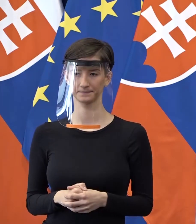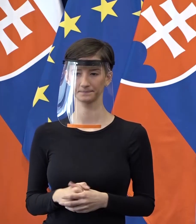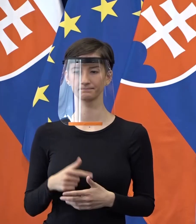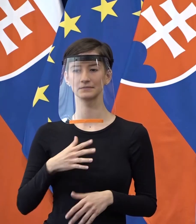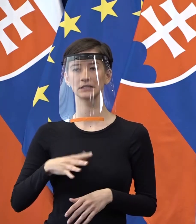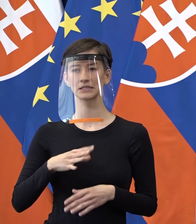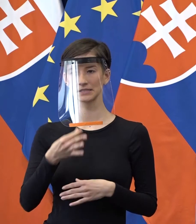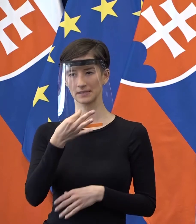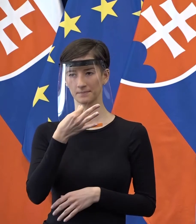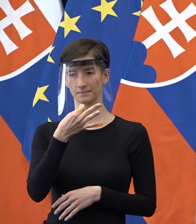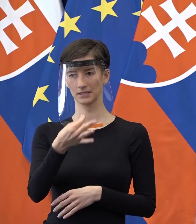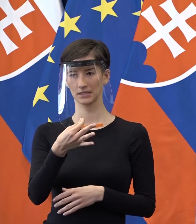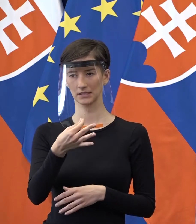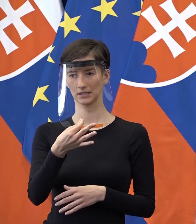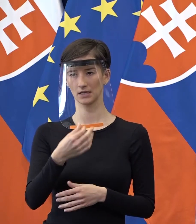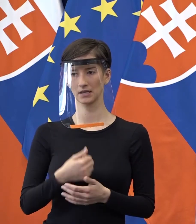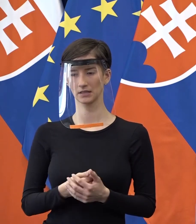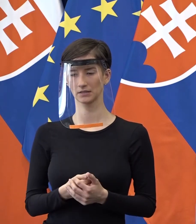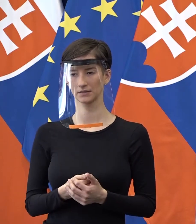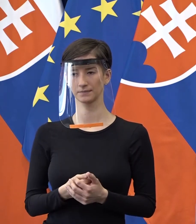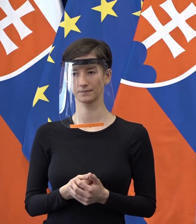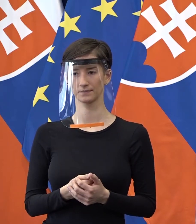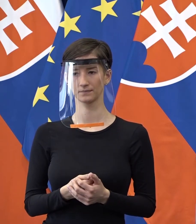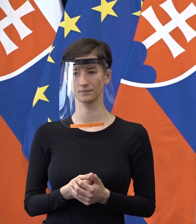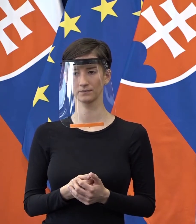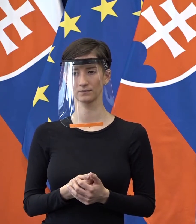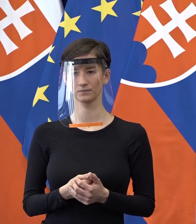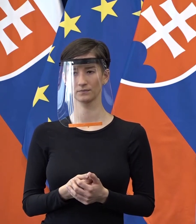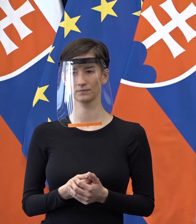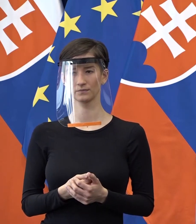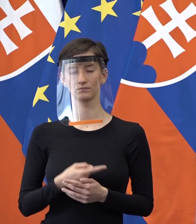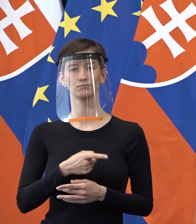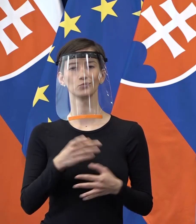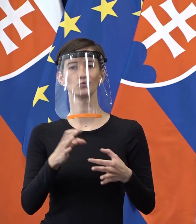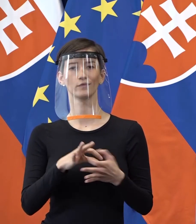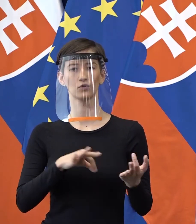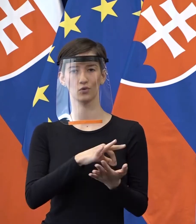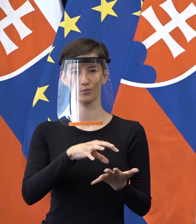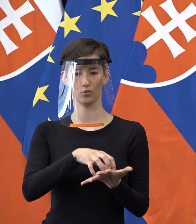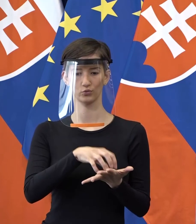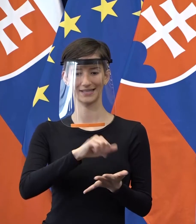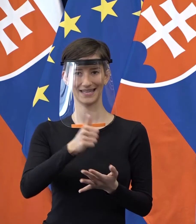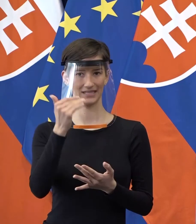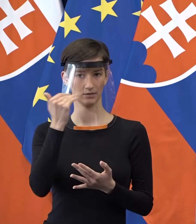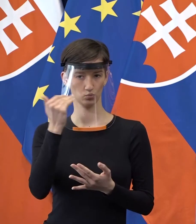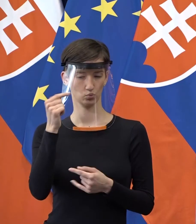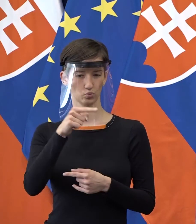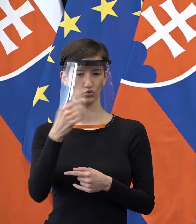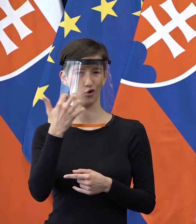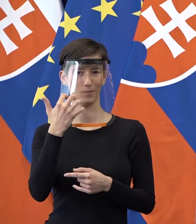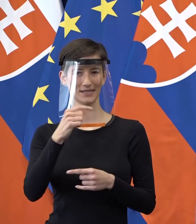premiér, ja sa chcem spýtať, či už viete výsledky testovania príbuzných toho Róma zo Žehrigde.